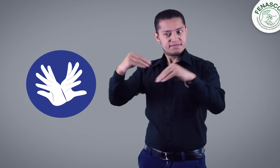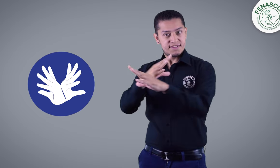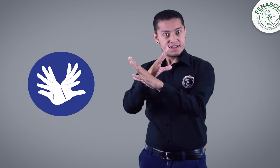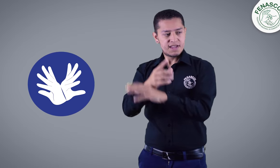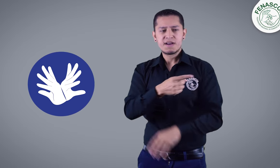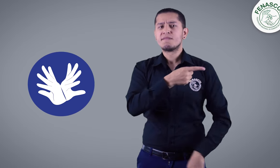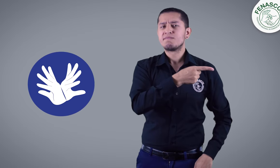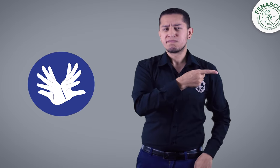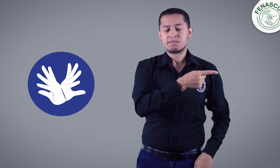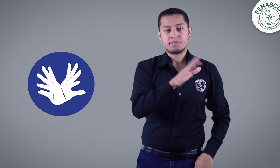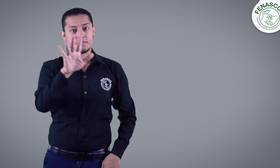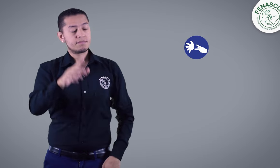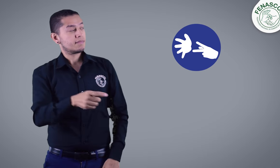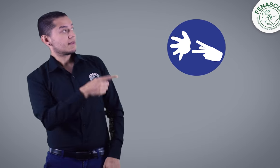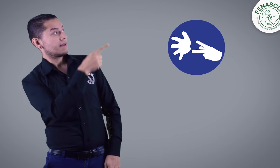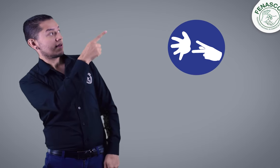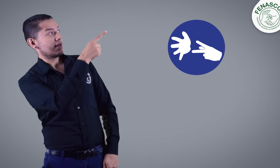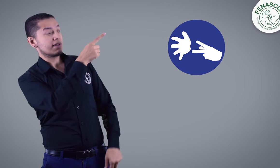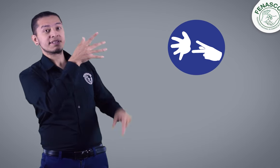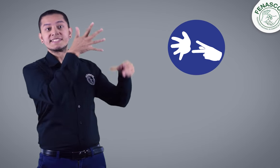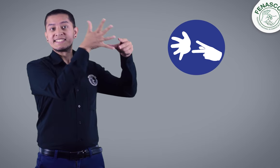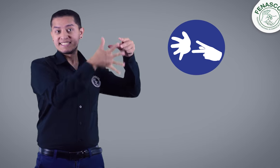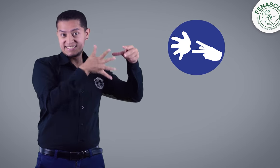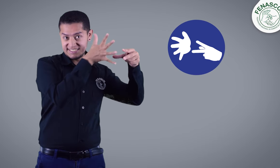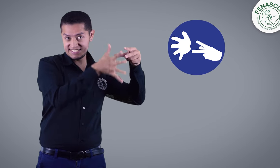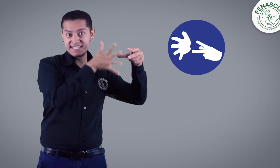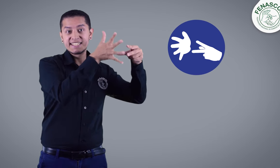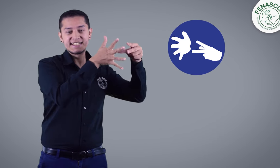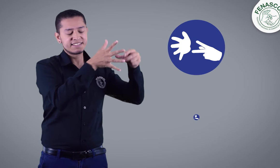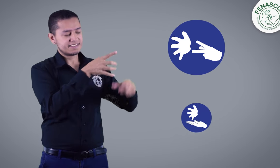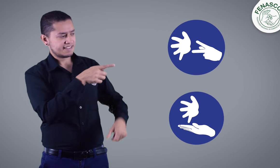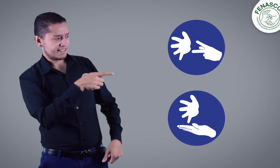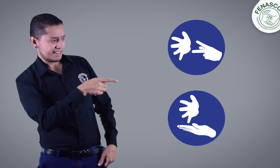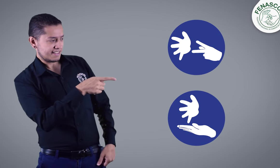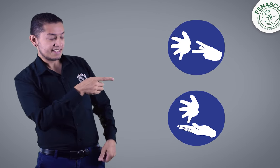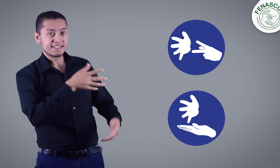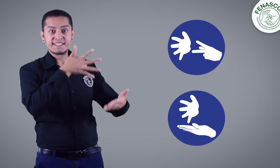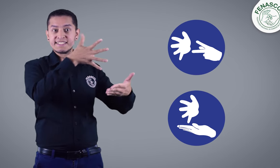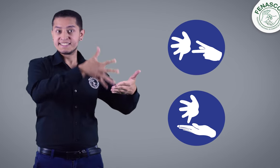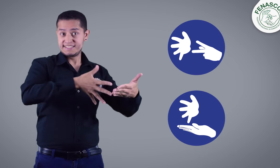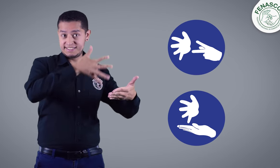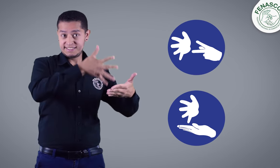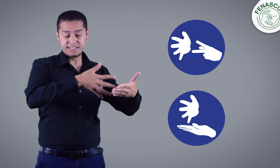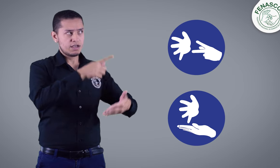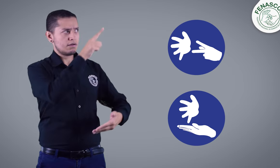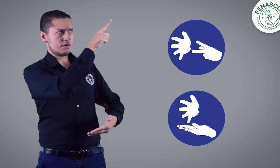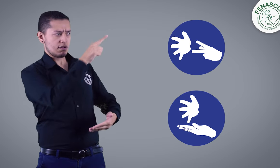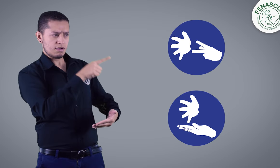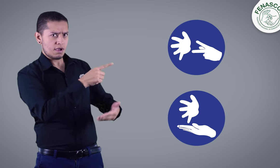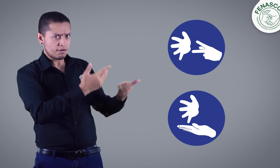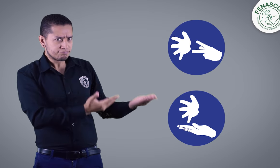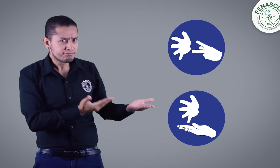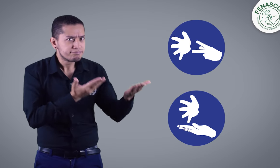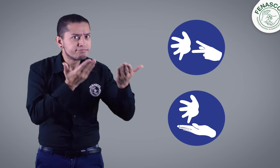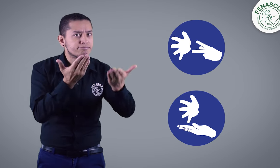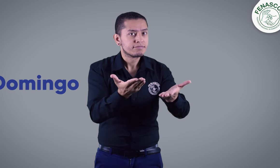Videomensajes por WhatsApp, PQRS, Relevo de Llamadas y Ciel disponibles las